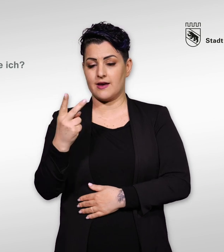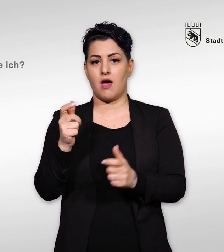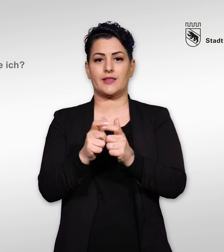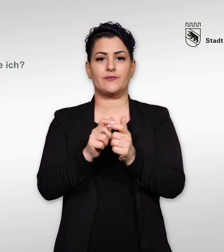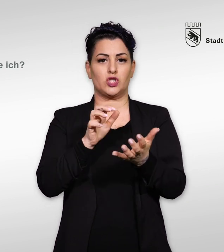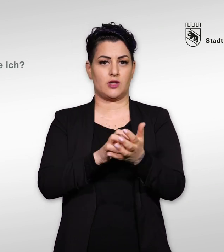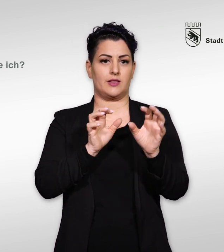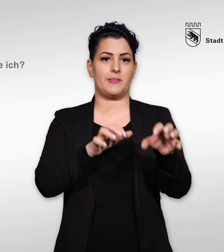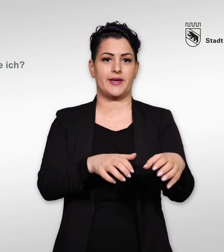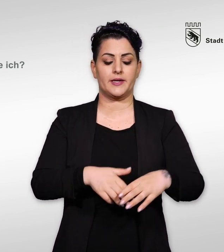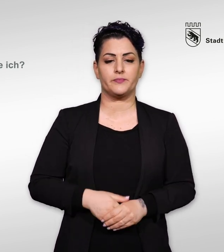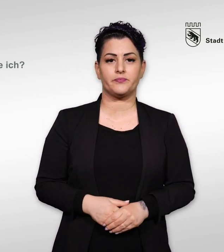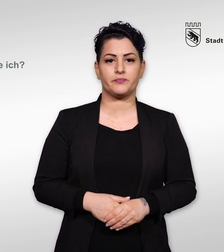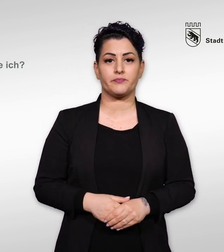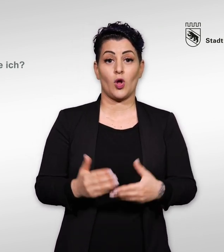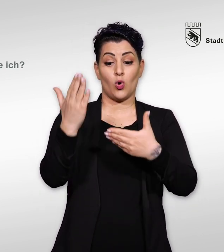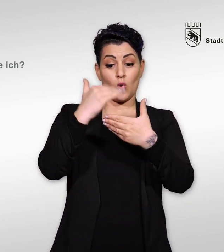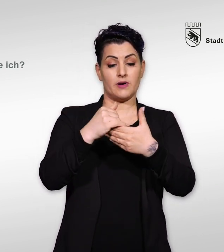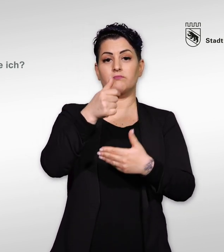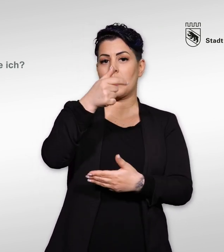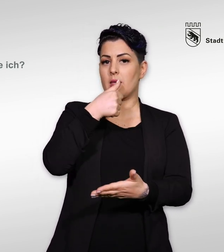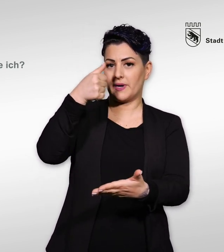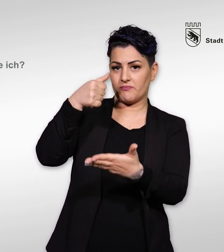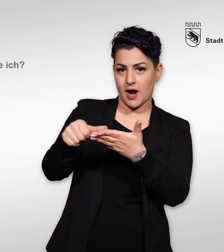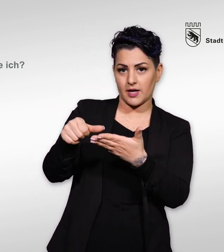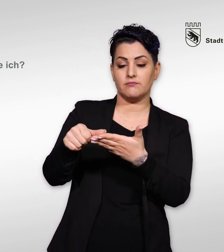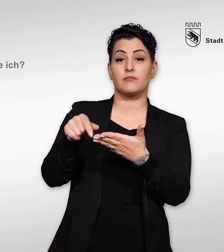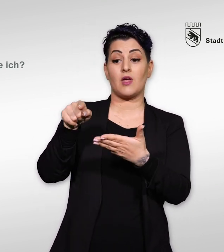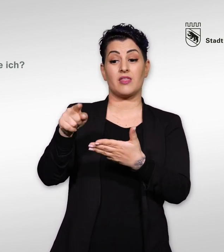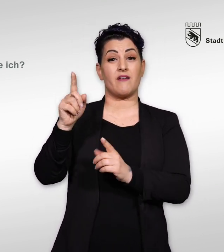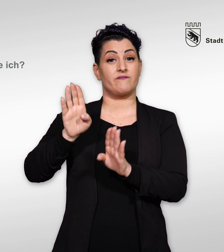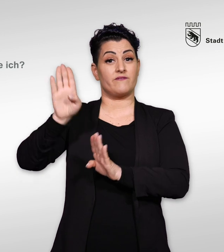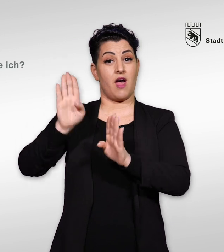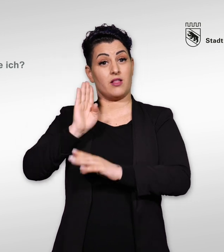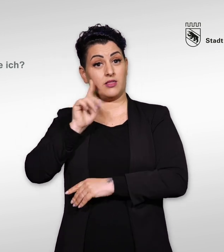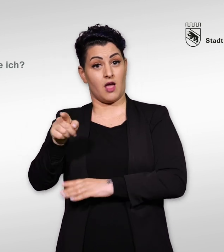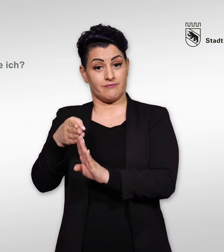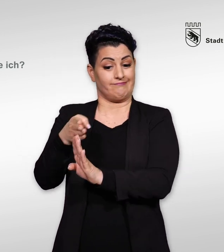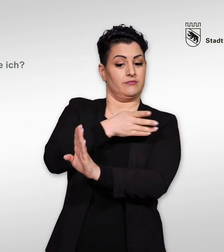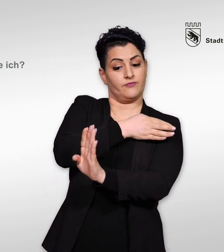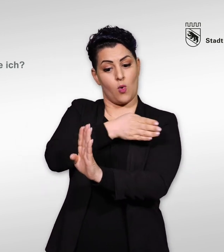Stadt Bern im Fenster sichtbar ist. Kleben Sie dann eine Briefmarke auf das Kuvert.